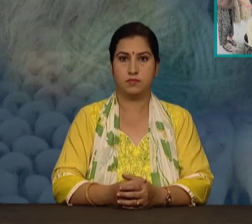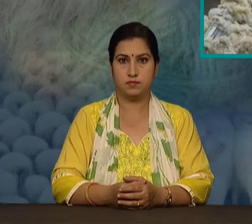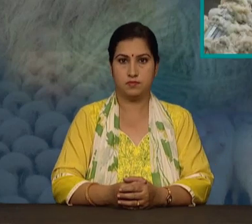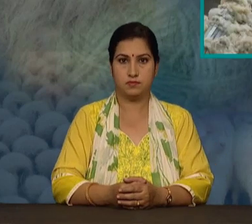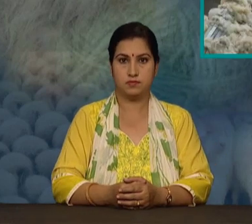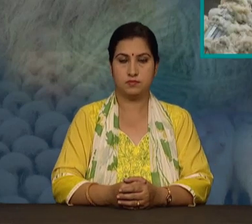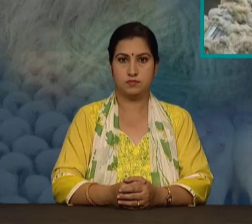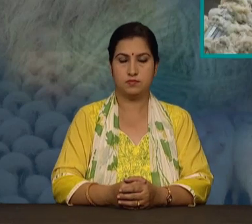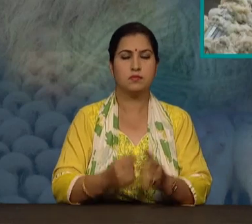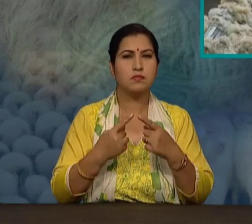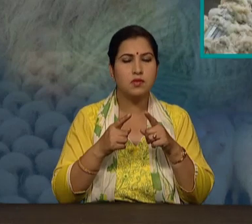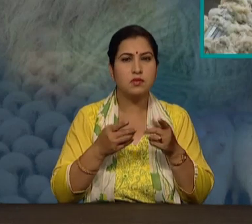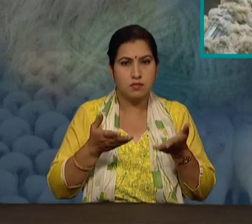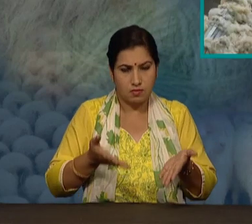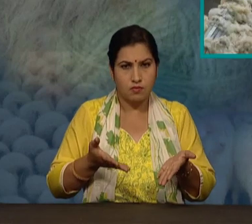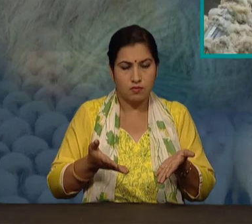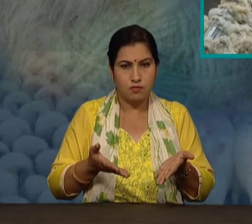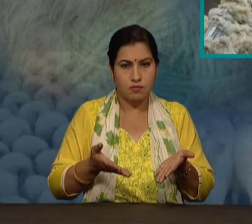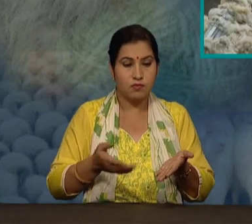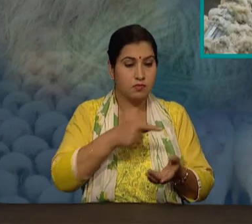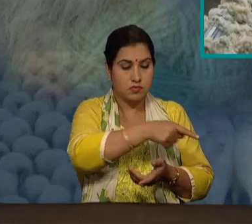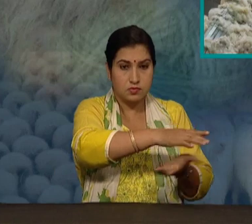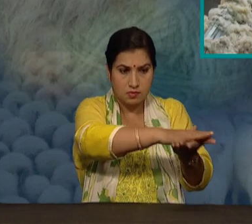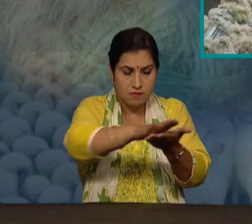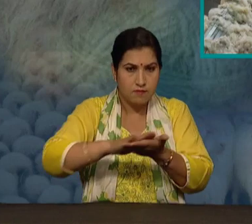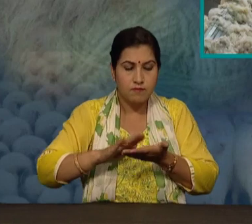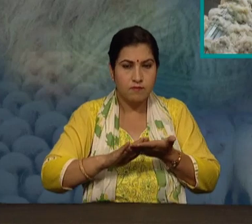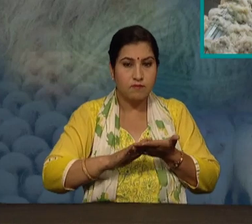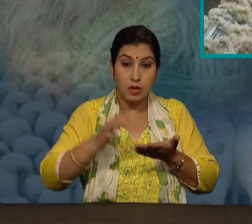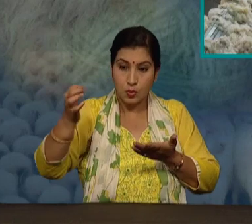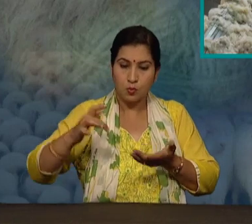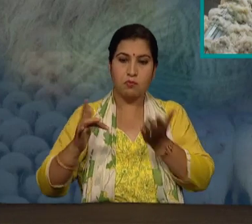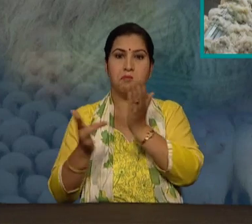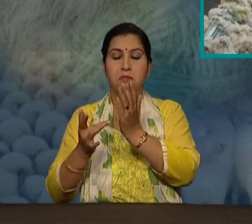लेकिन आजकल अभिमार्जन मशीनों द्वारा भी किया जाता है